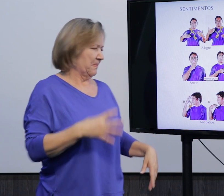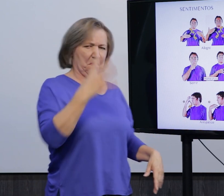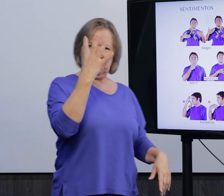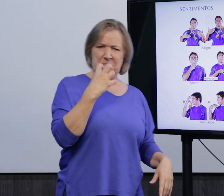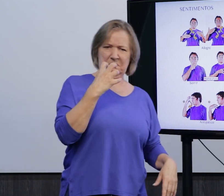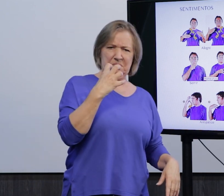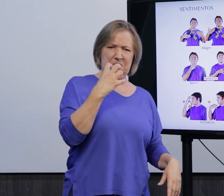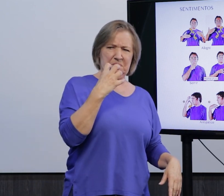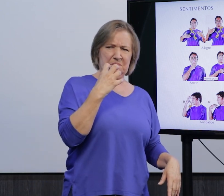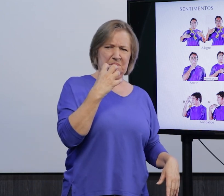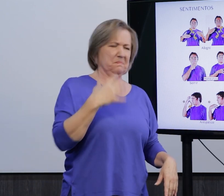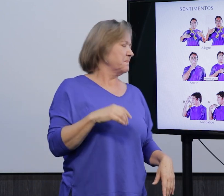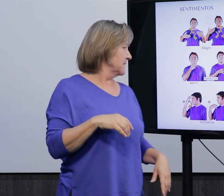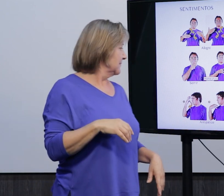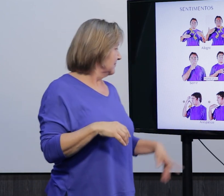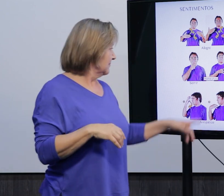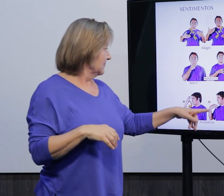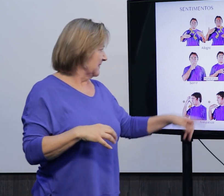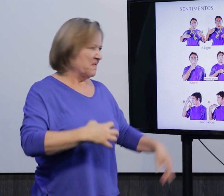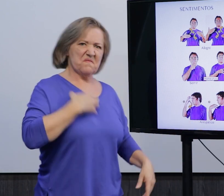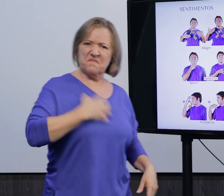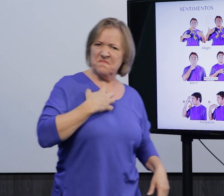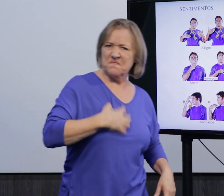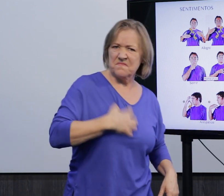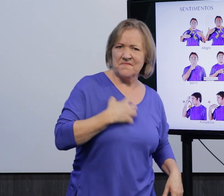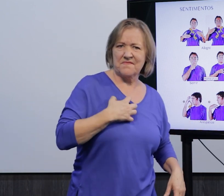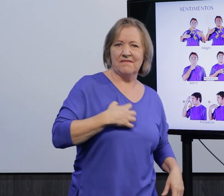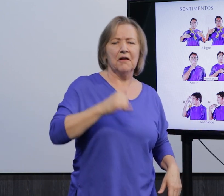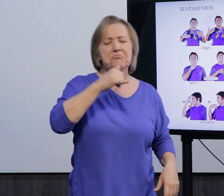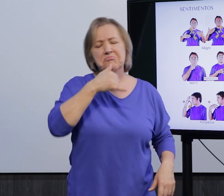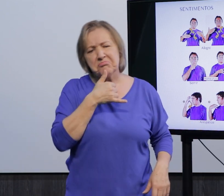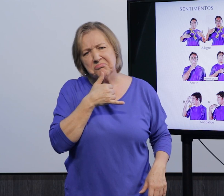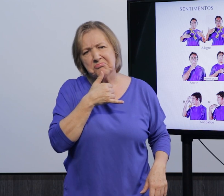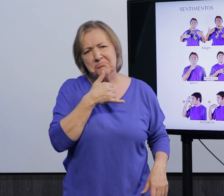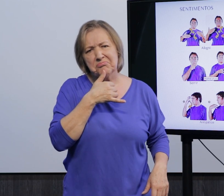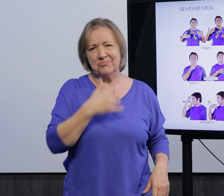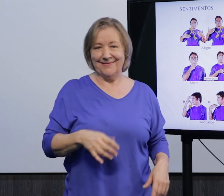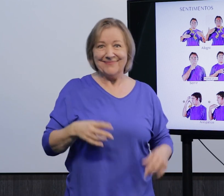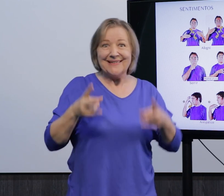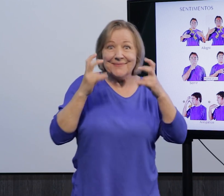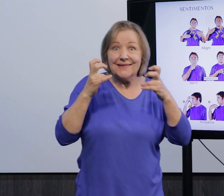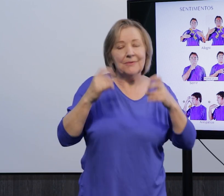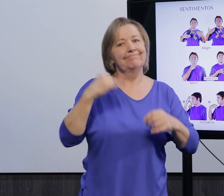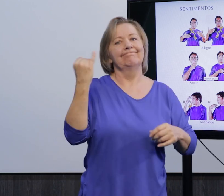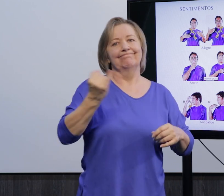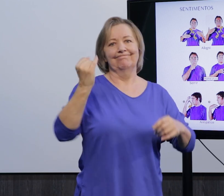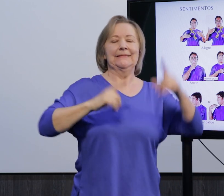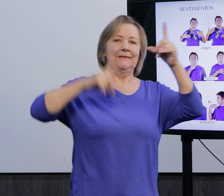né, bravo, antipático, raiva, e triste. Então, perceberam, né,